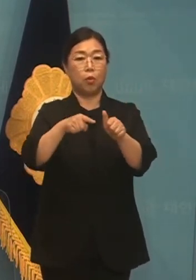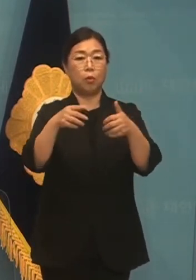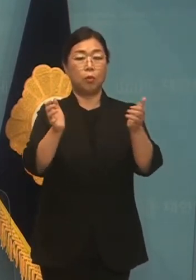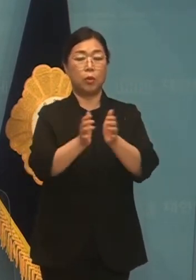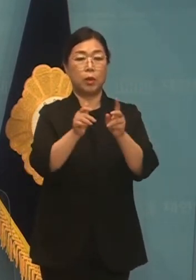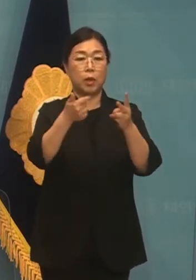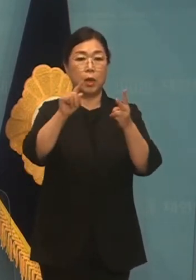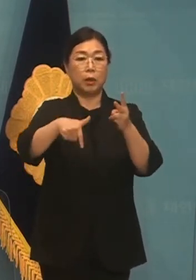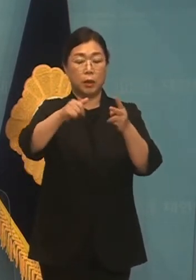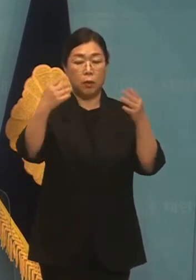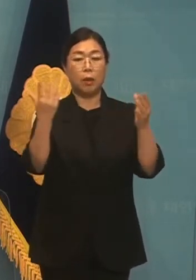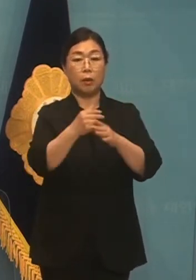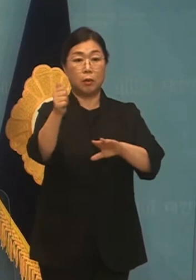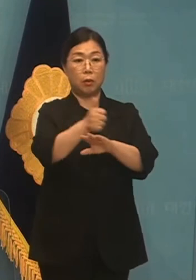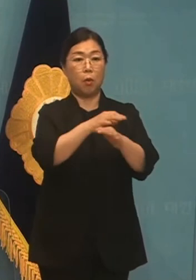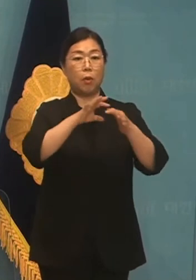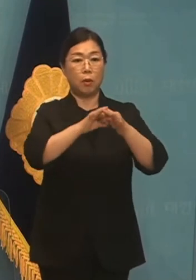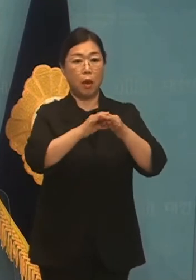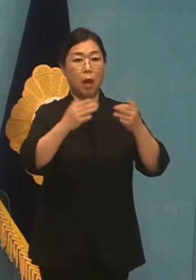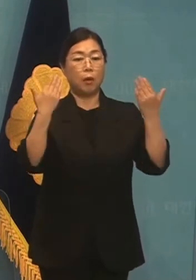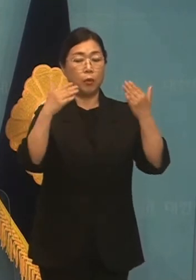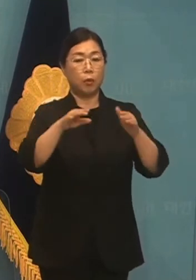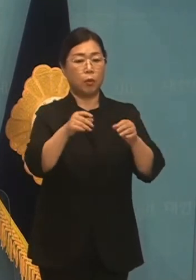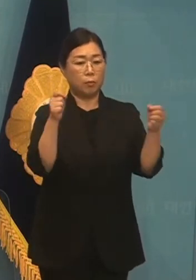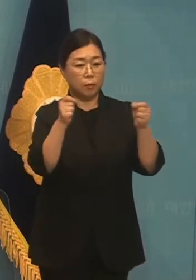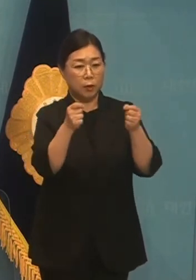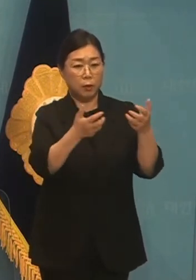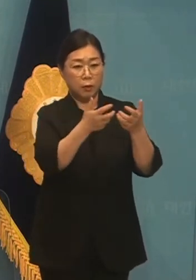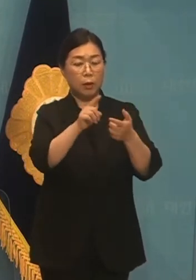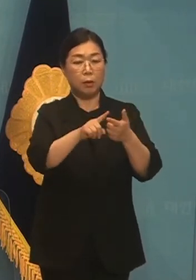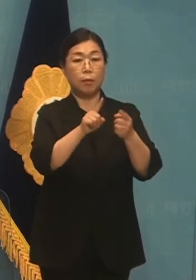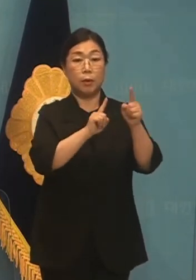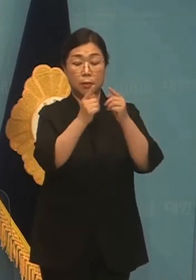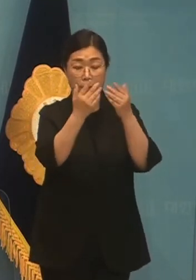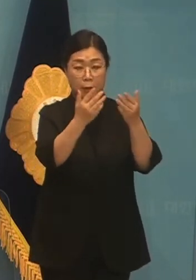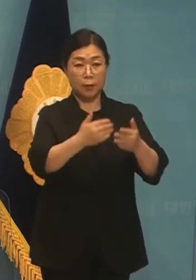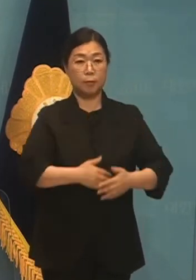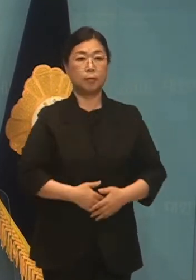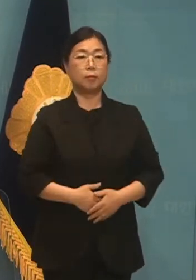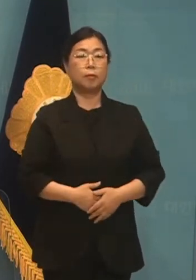2학기 정년 등교 관련해서 학교 밀집도 관련해서 브리핑 드리도록 하겠습니다.